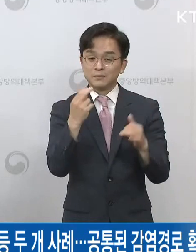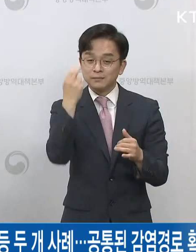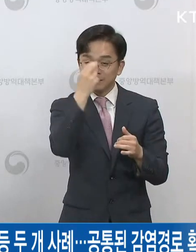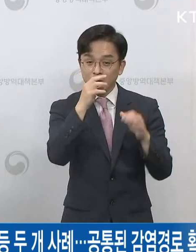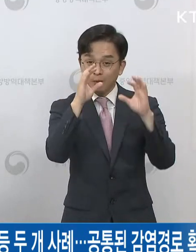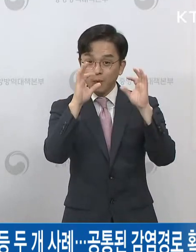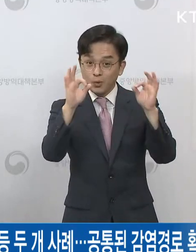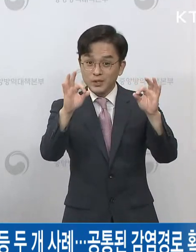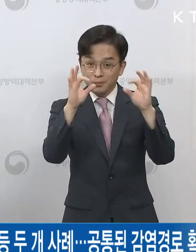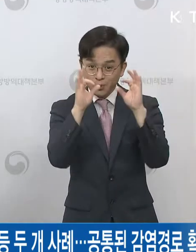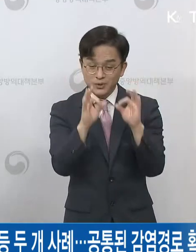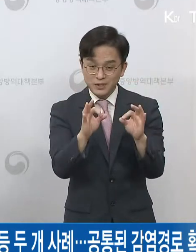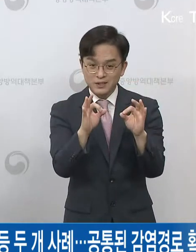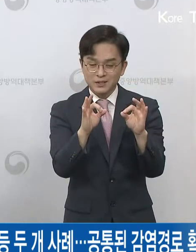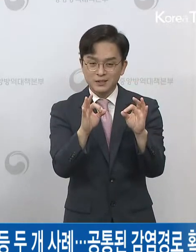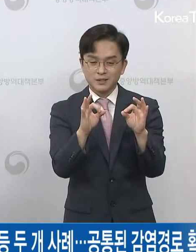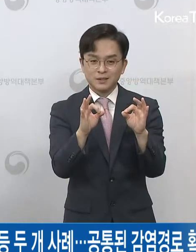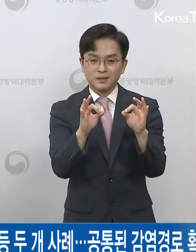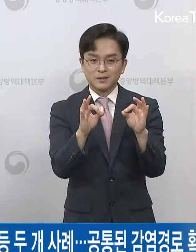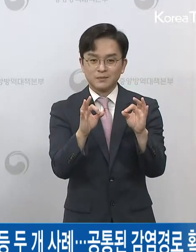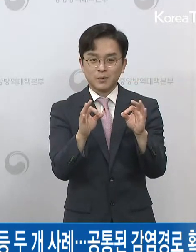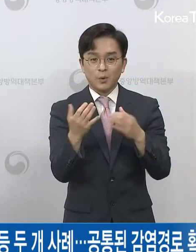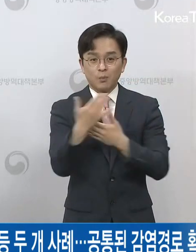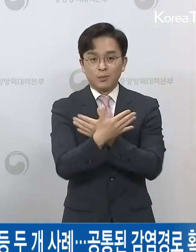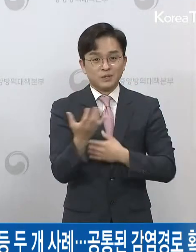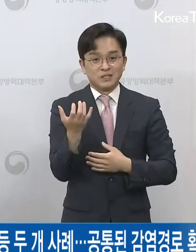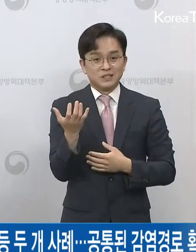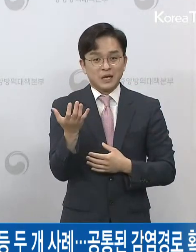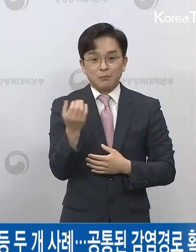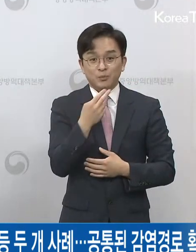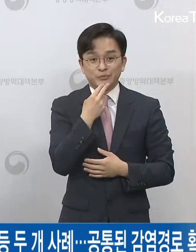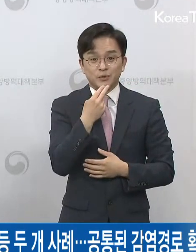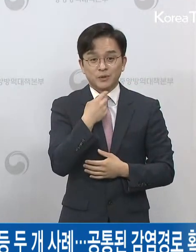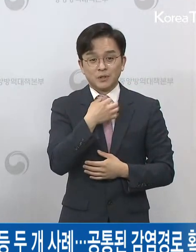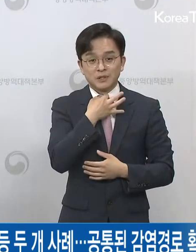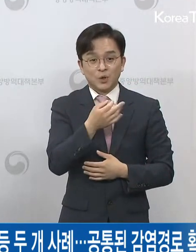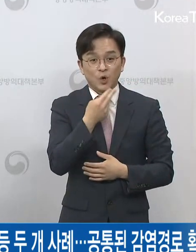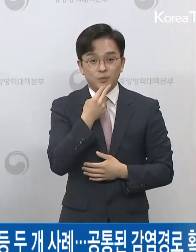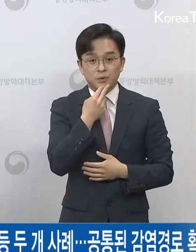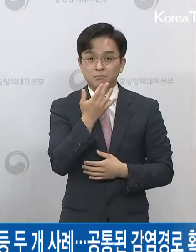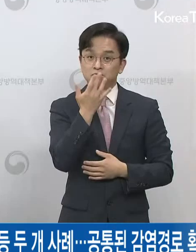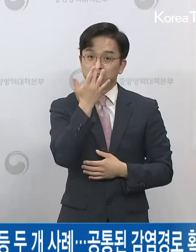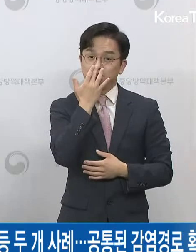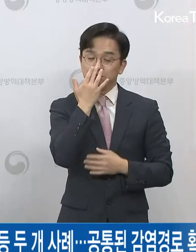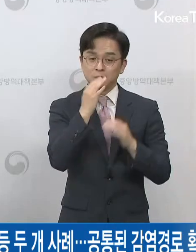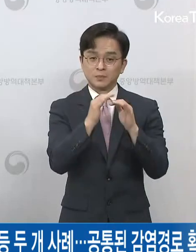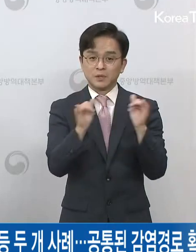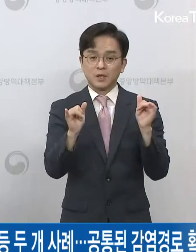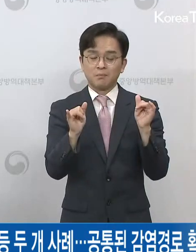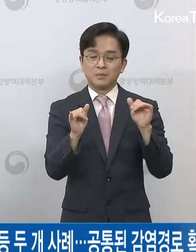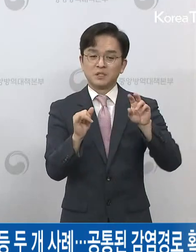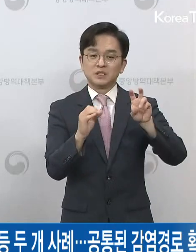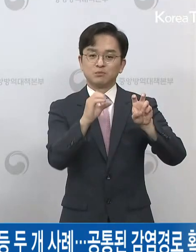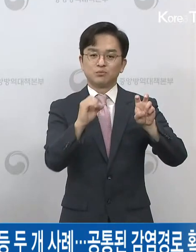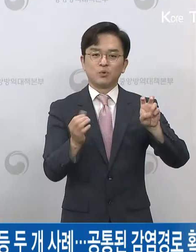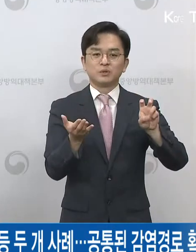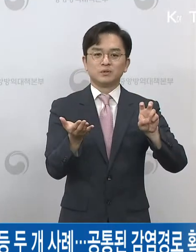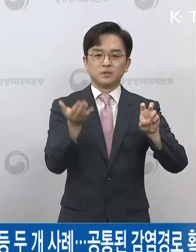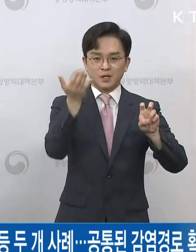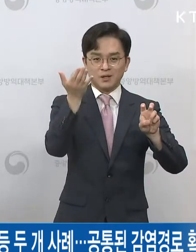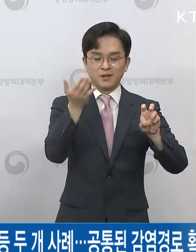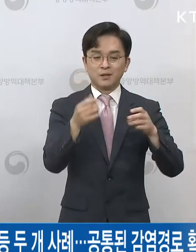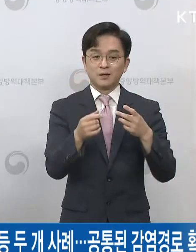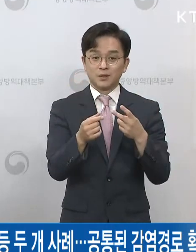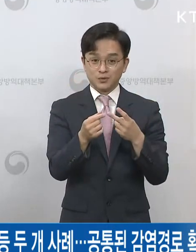검사한 당시에 무증상 비율이 한 20% 가까이 되는 상황이고요. 그리고 증상을